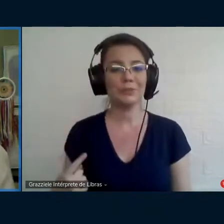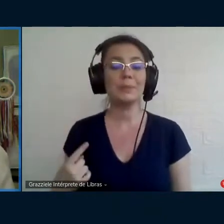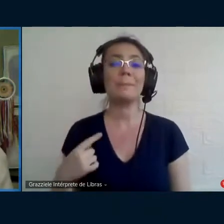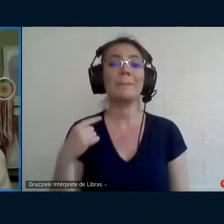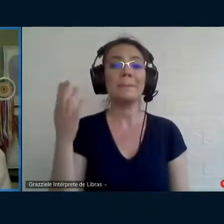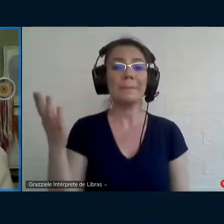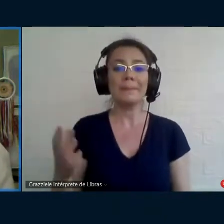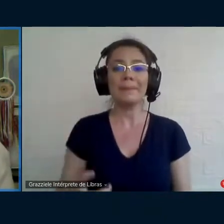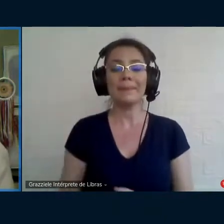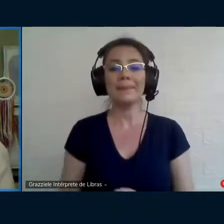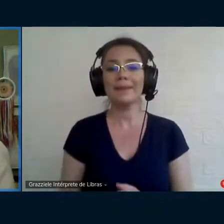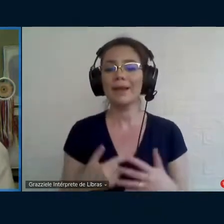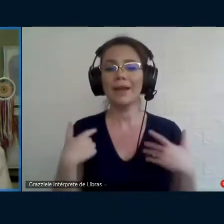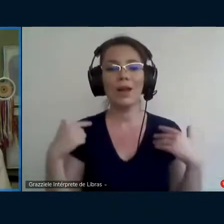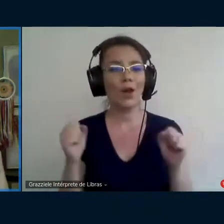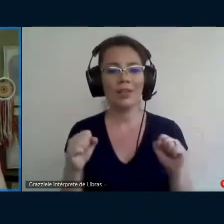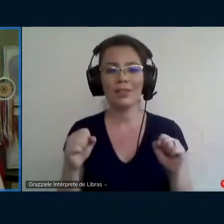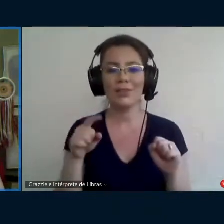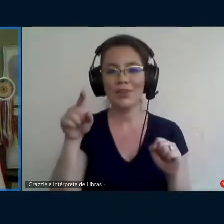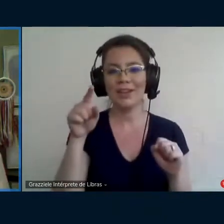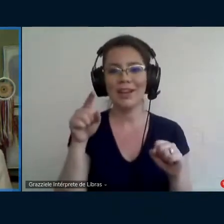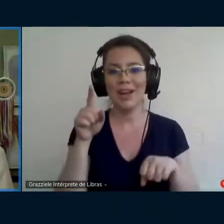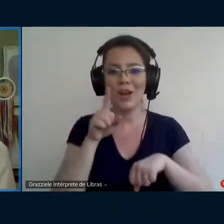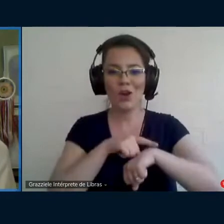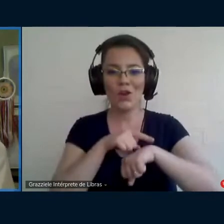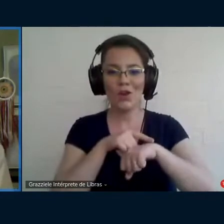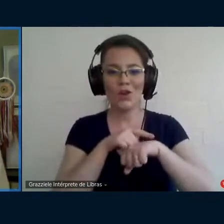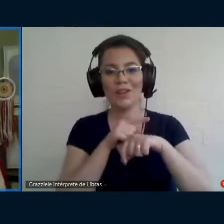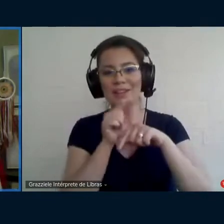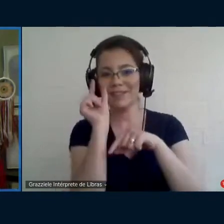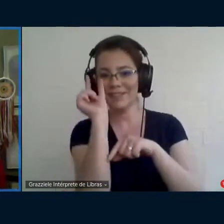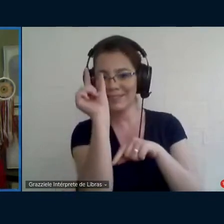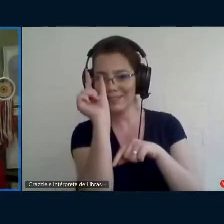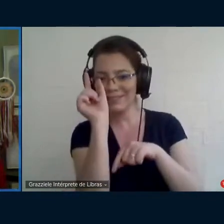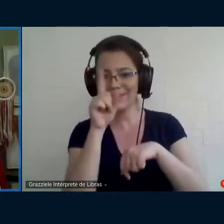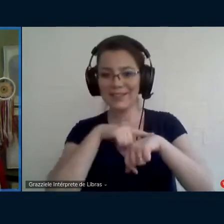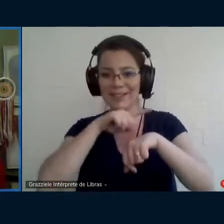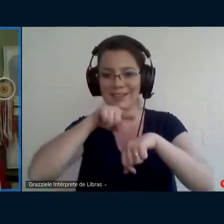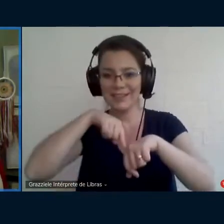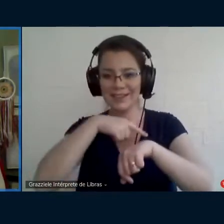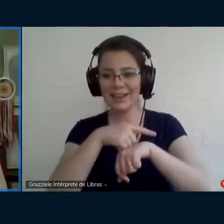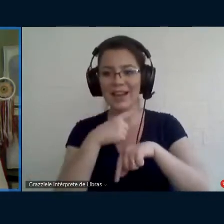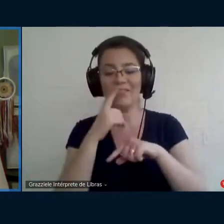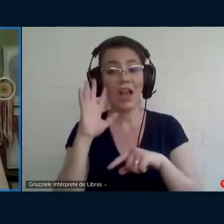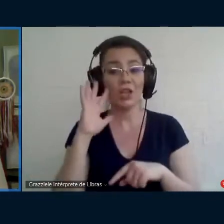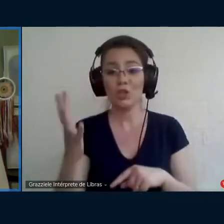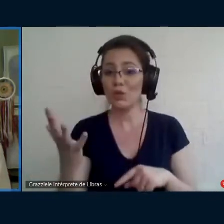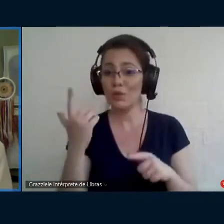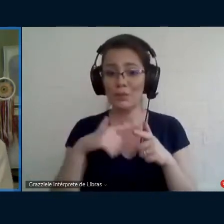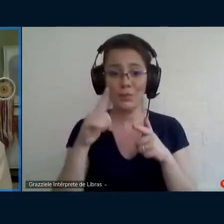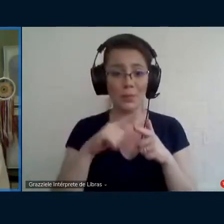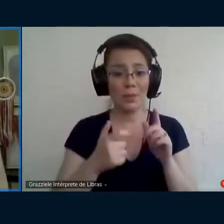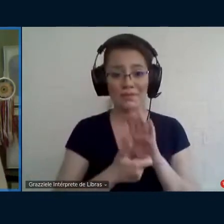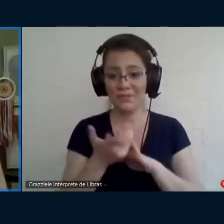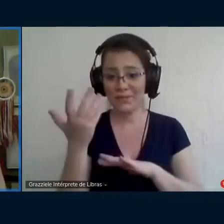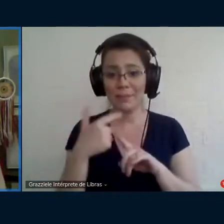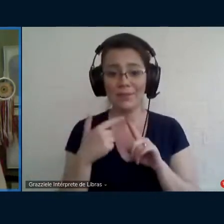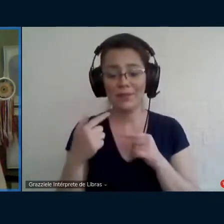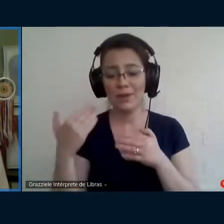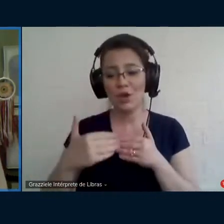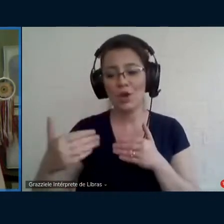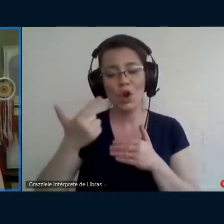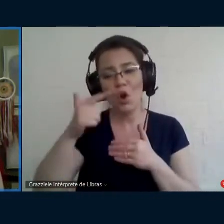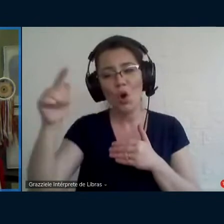Eu adorei o reloginho aqui contando, vai resolver muitos problemas para as nossas próximas